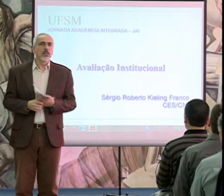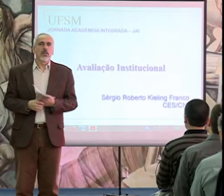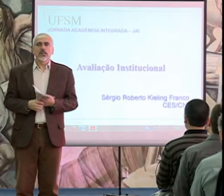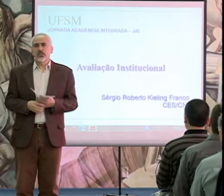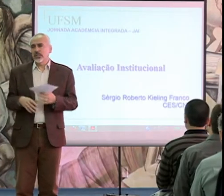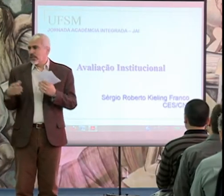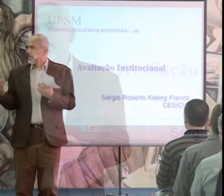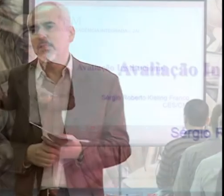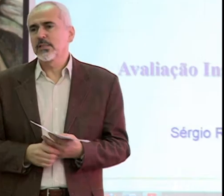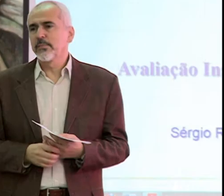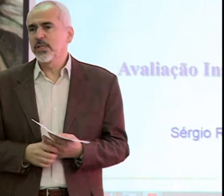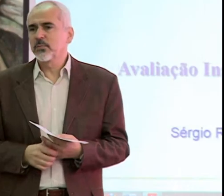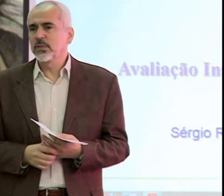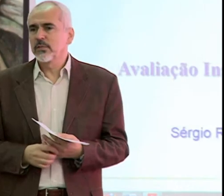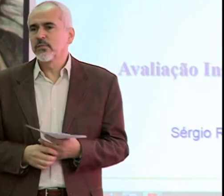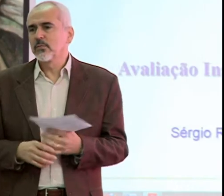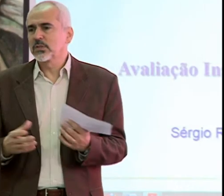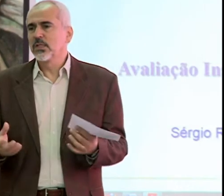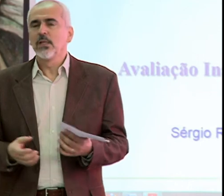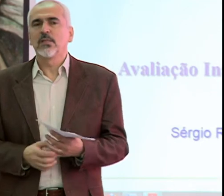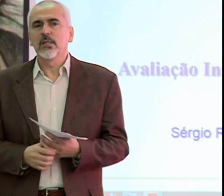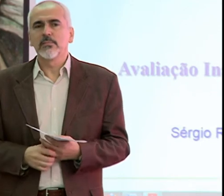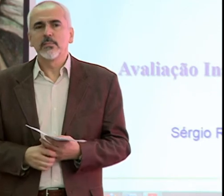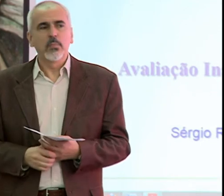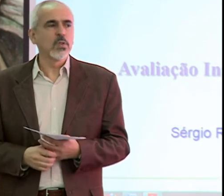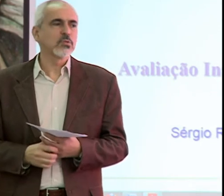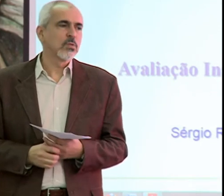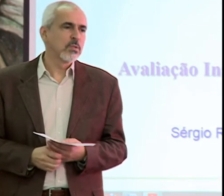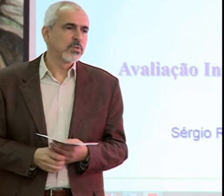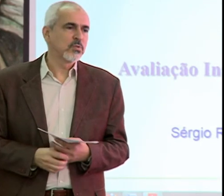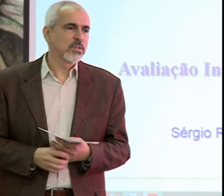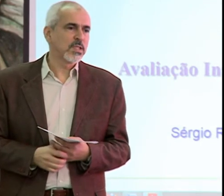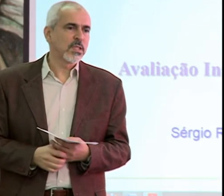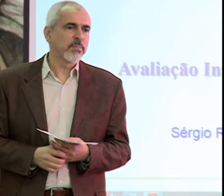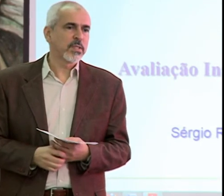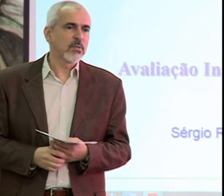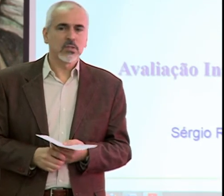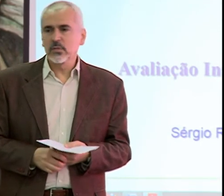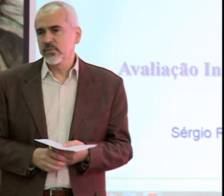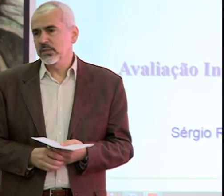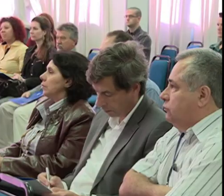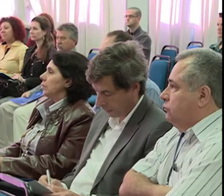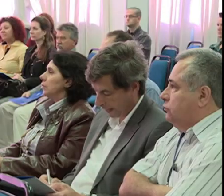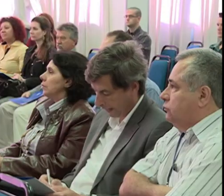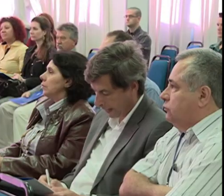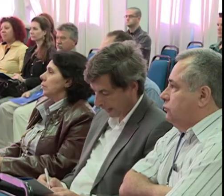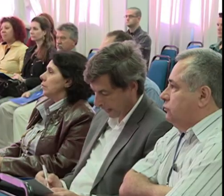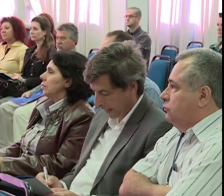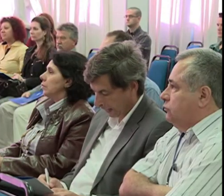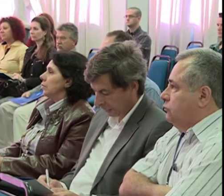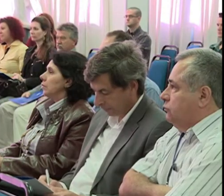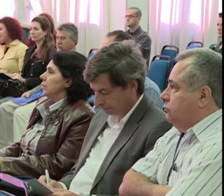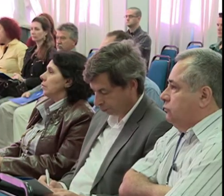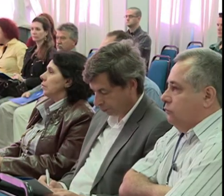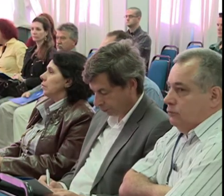UFSM com o objetivo de identificar como a comunidade acadêmica avalia a instituição em várias áreas como planejamento,